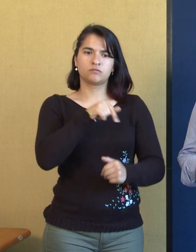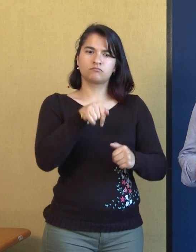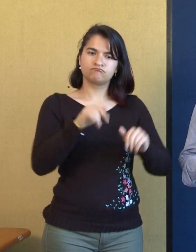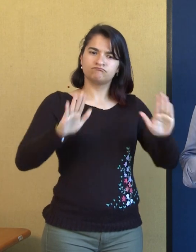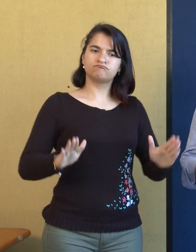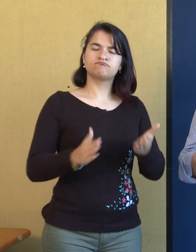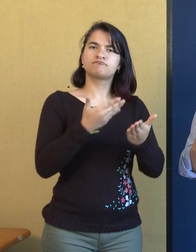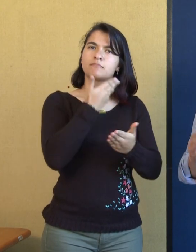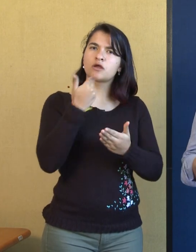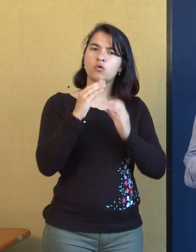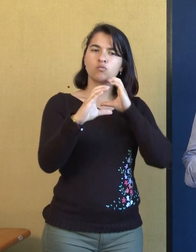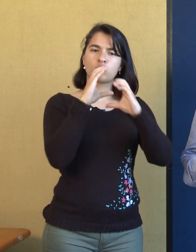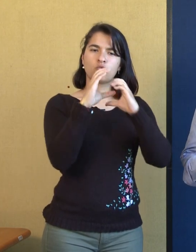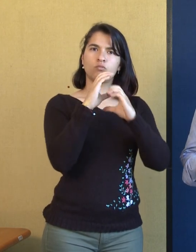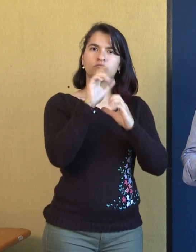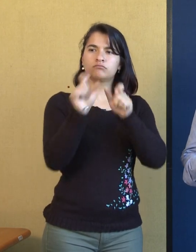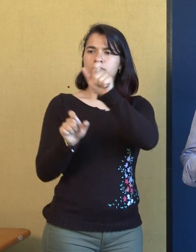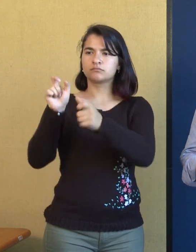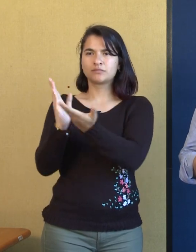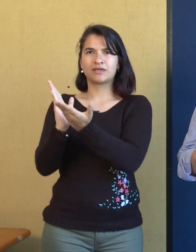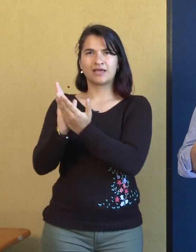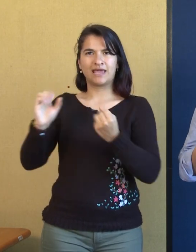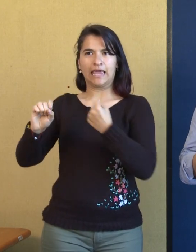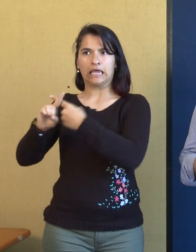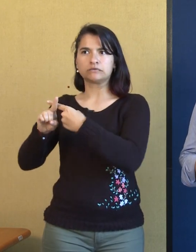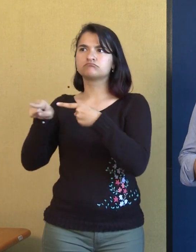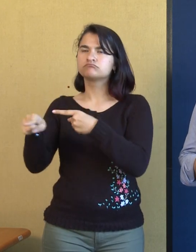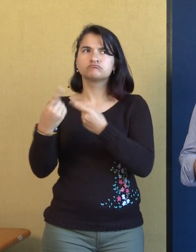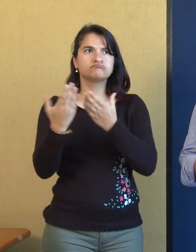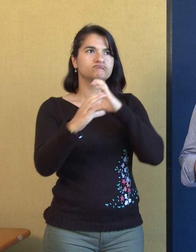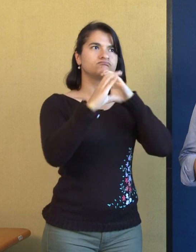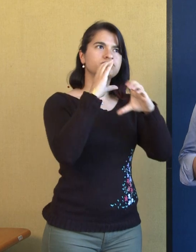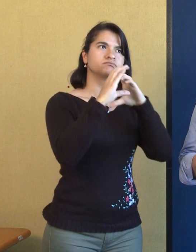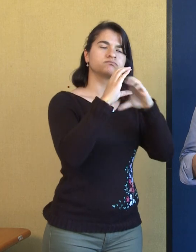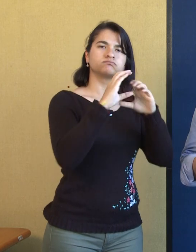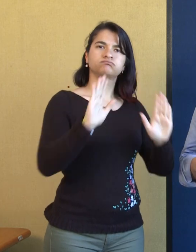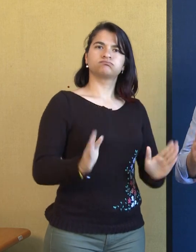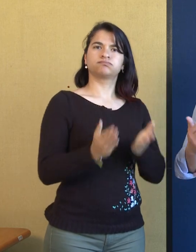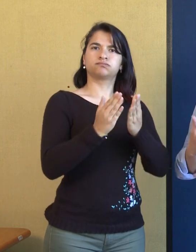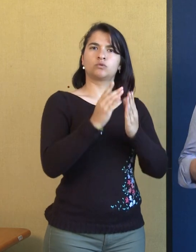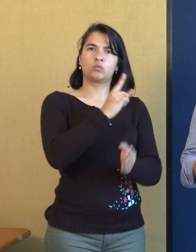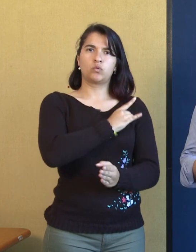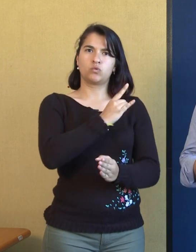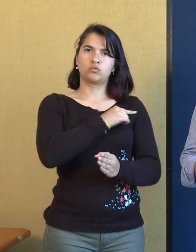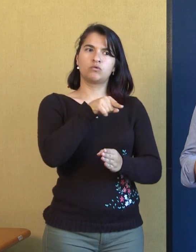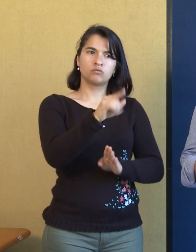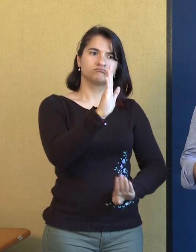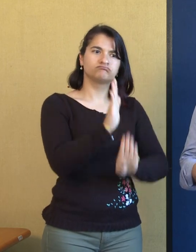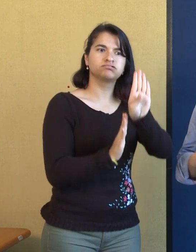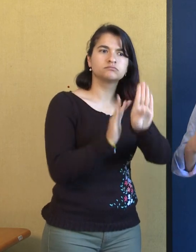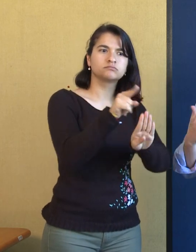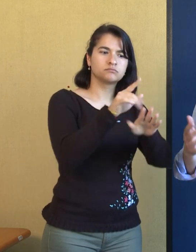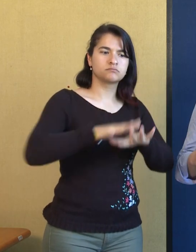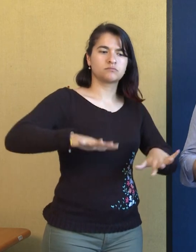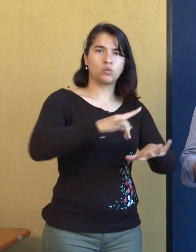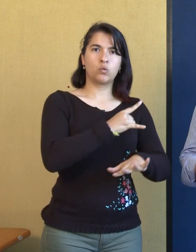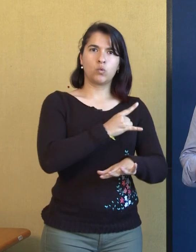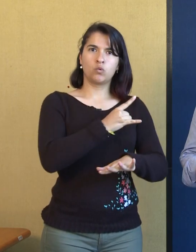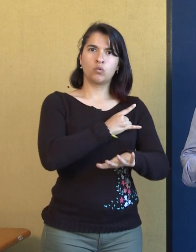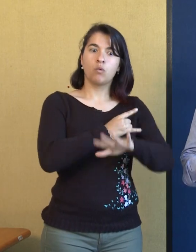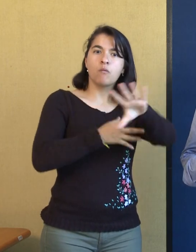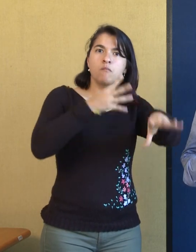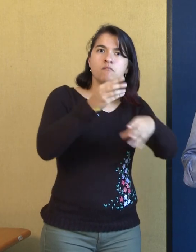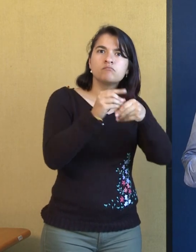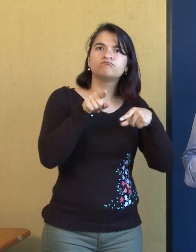mejora en la comunicación hacia los egresados que permita además el desarrollo no solamente hacia dentro de la universidad sino también